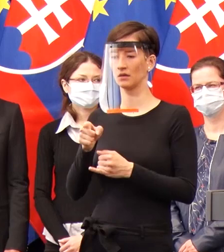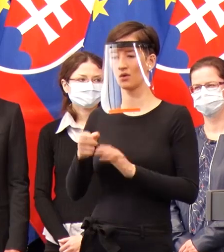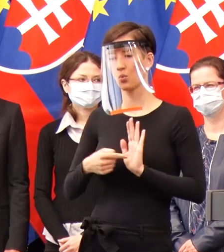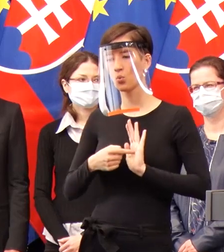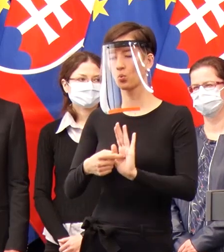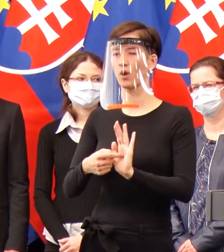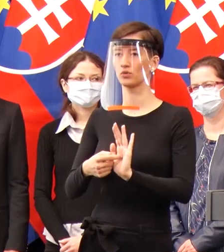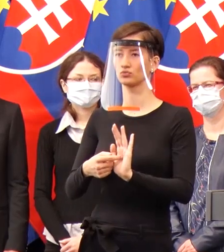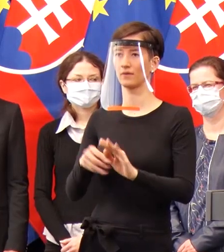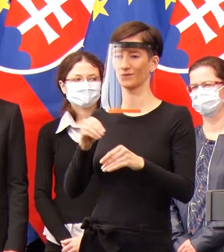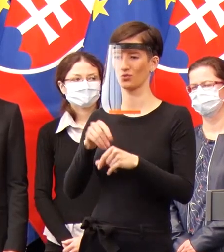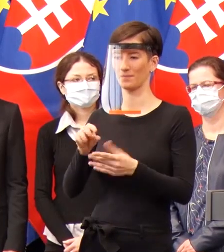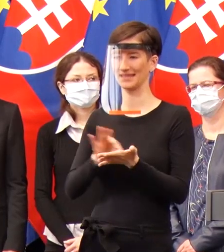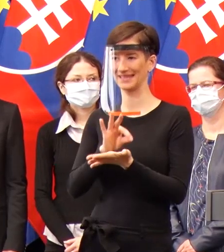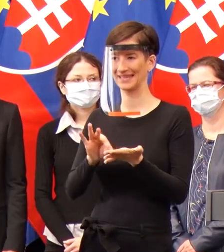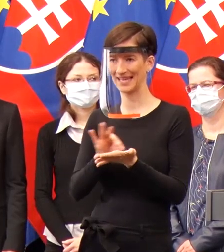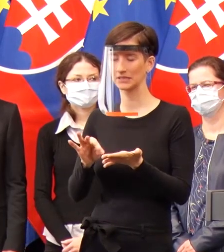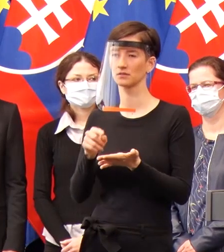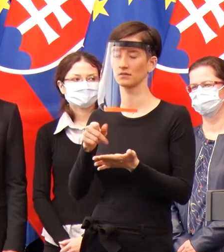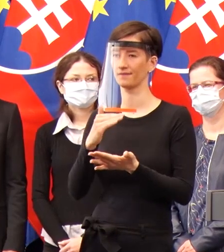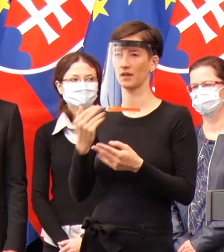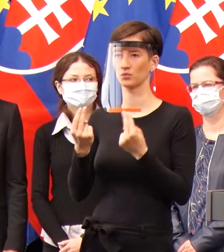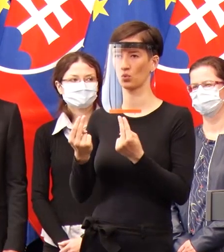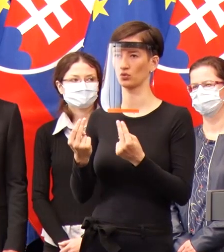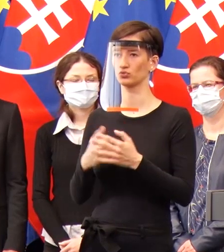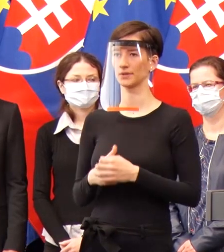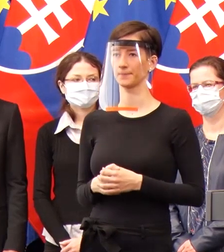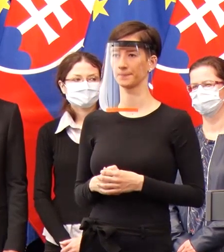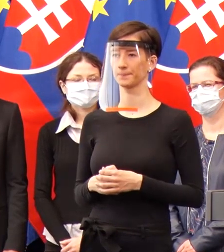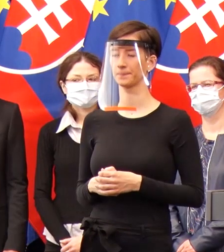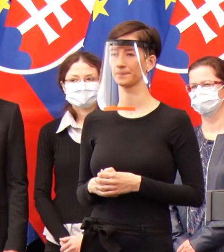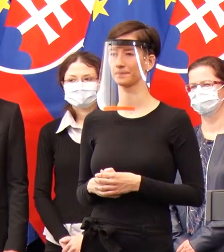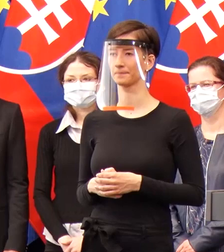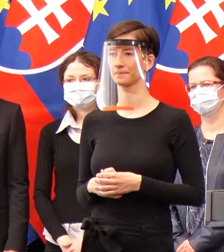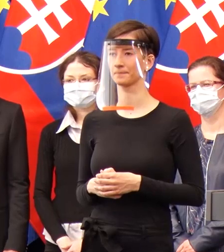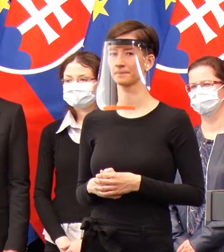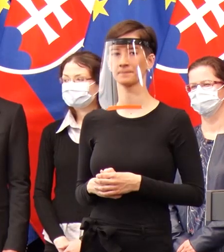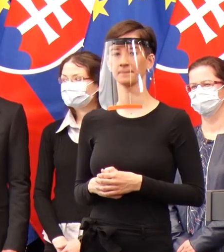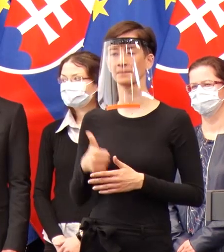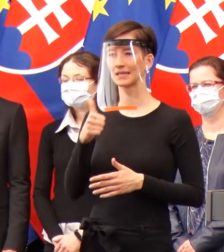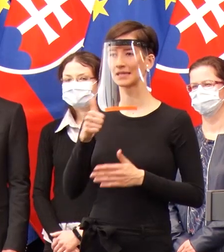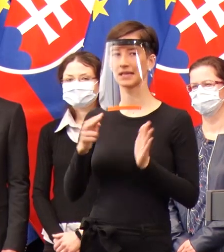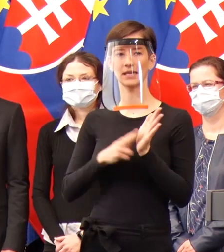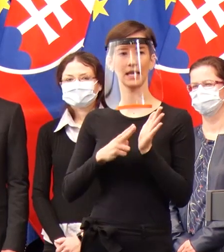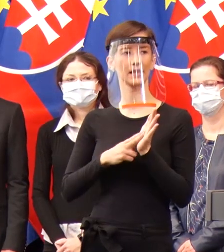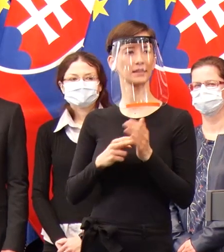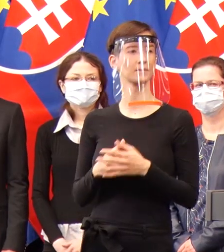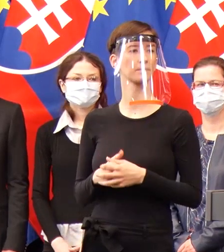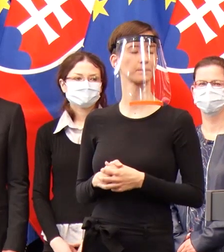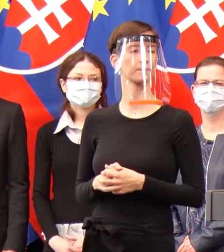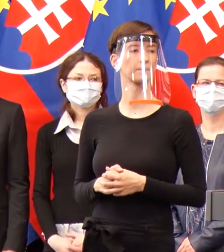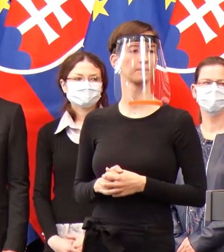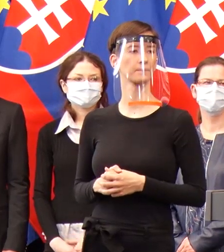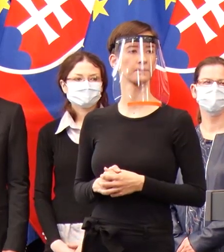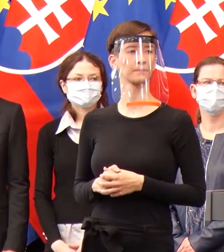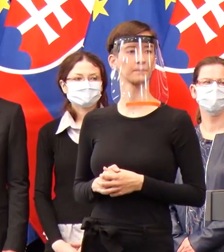aj takýchto pacientov v nemocniciach. Ďakujem. Ďakujeme. Denígen. Dobrý deň, Favontová. Denígen.